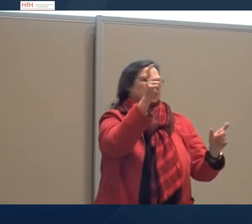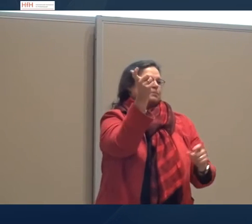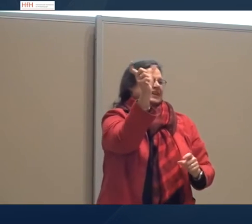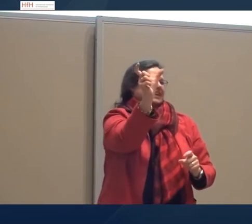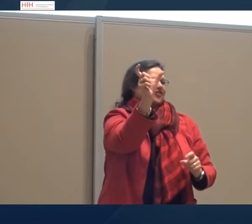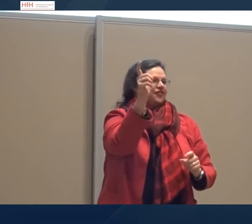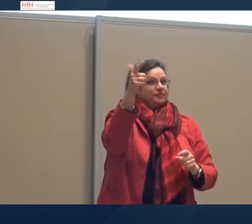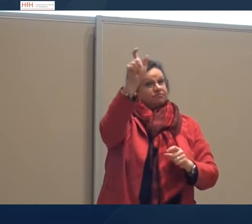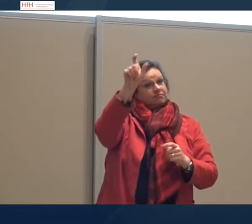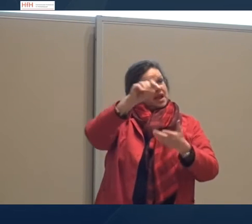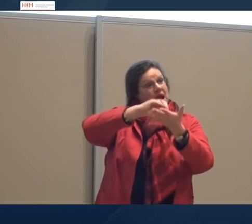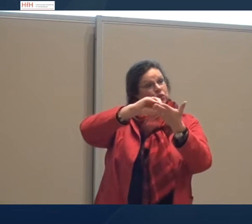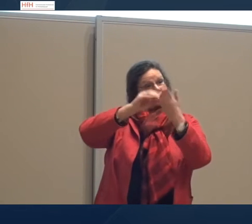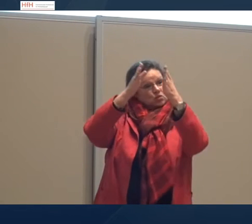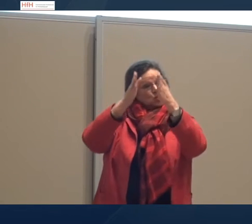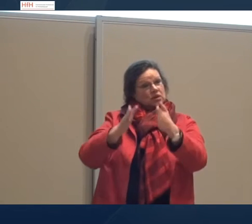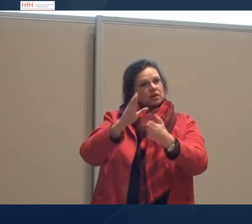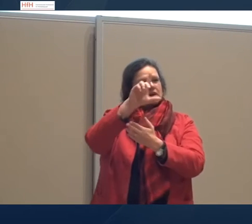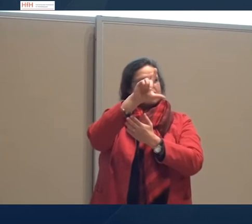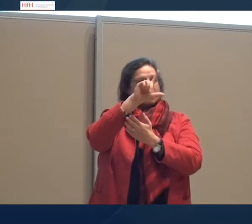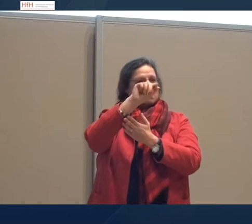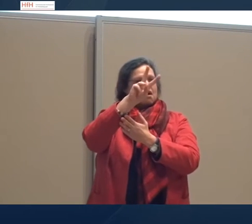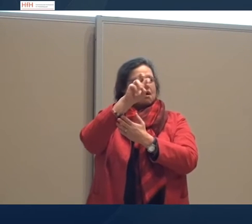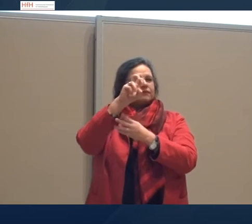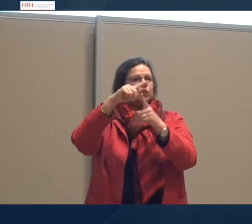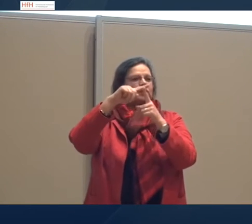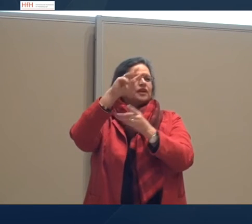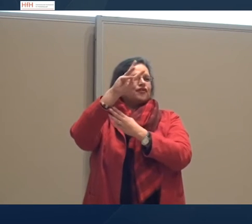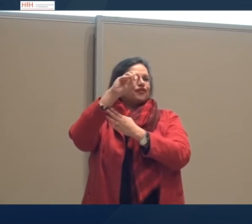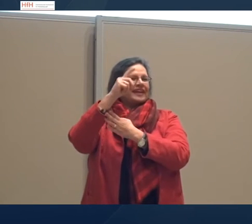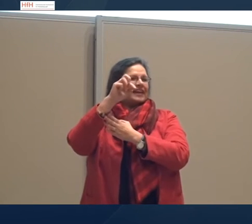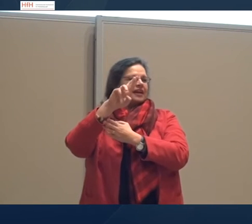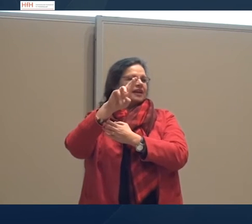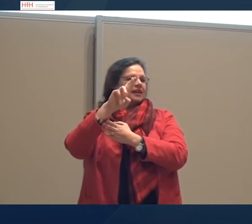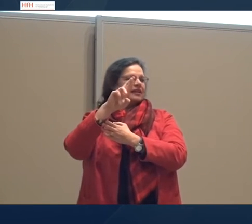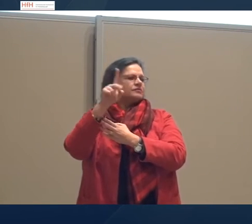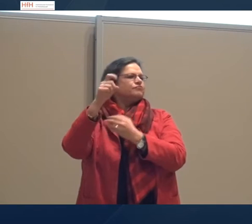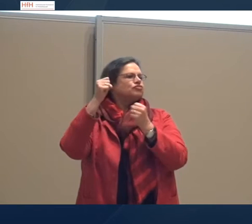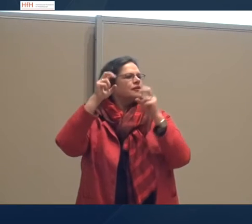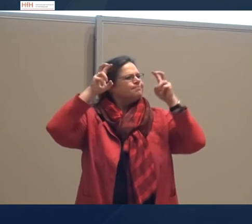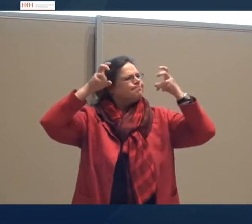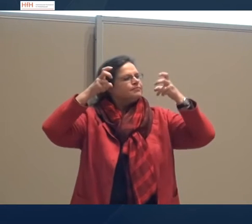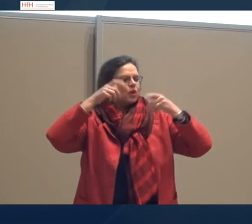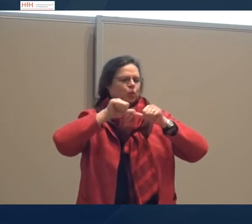Fachbegriffe und die haben zwei Autoren schon beschrieben, Leif und Wenger. Die haben stark erforscht,